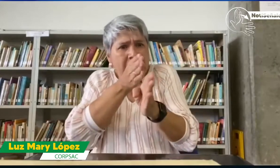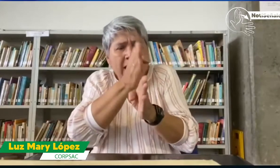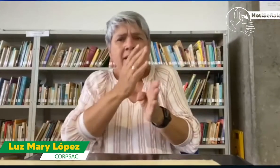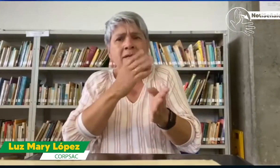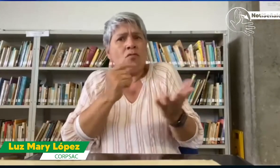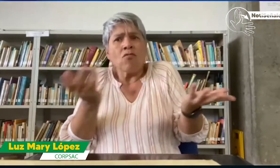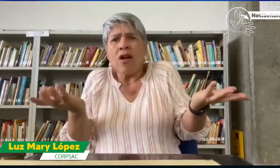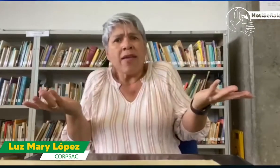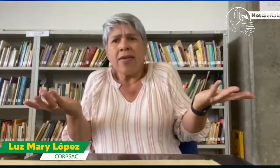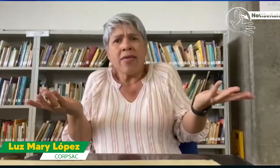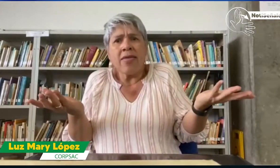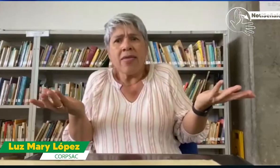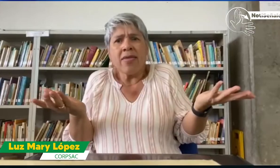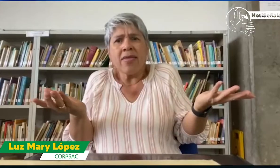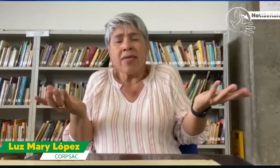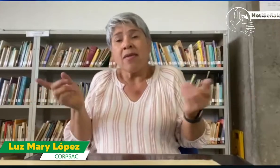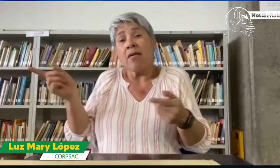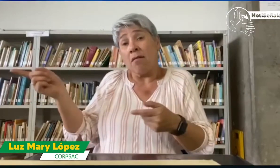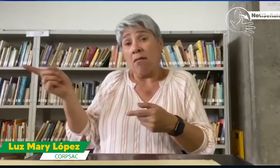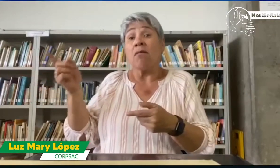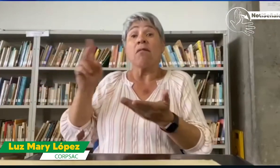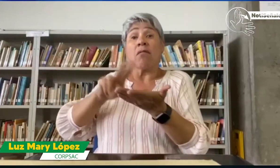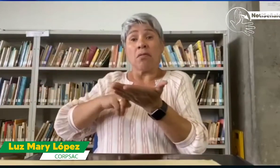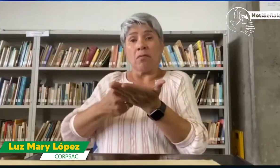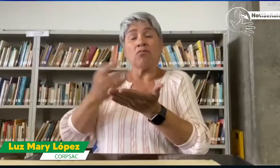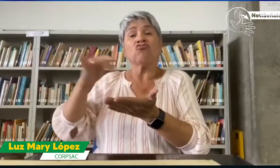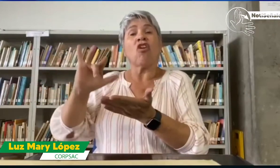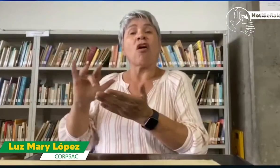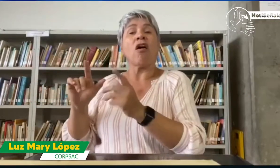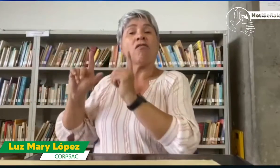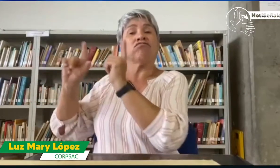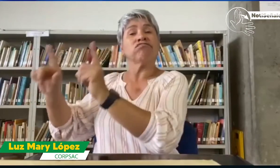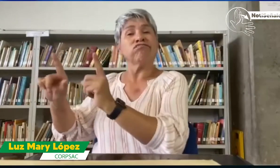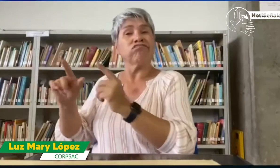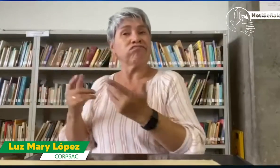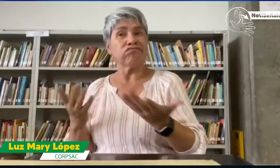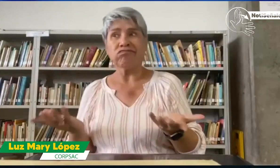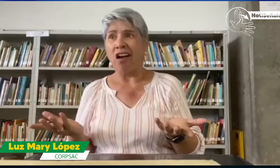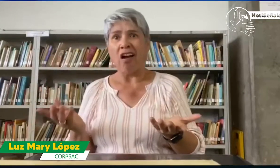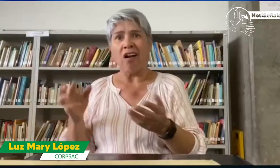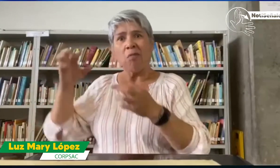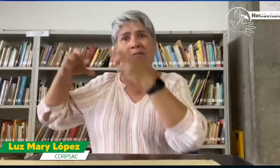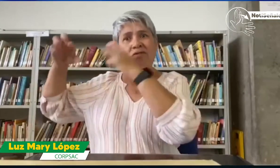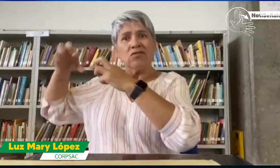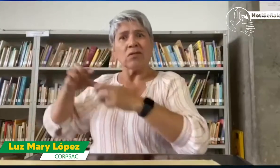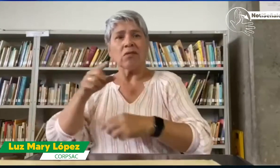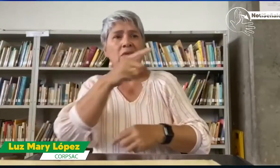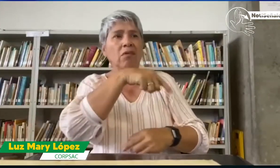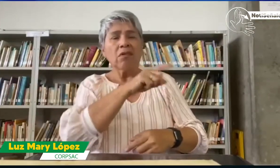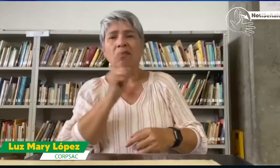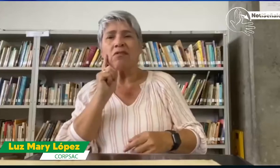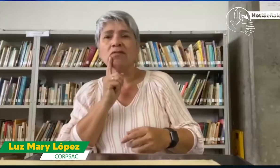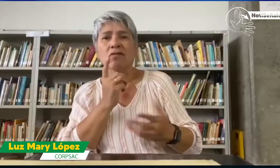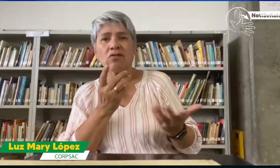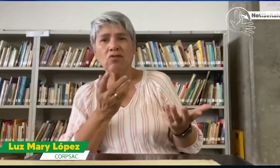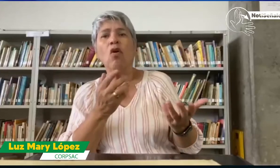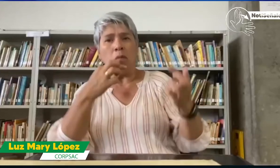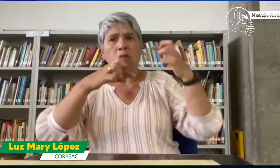ciña a la idiosincrasia de las personas sordas que esté pensándose desde la lengua de señas colombiana. Vemos muchos